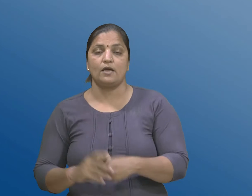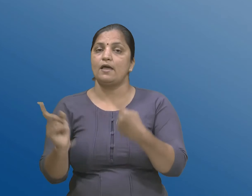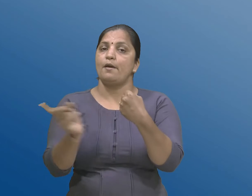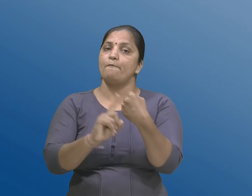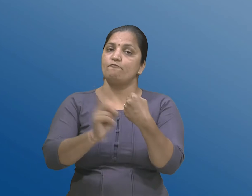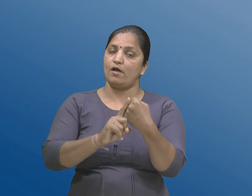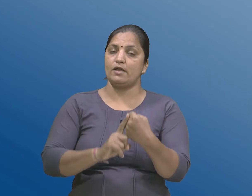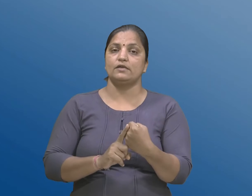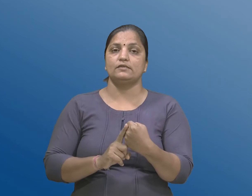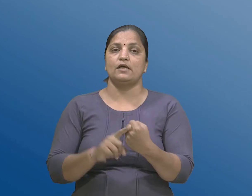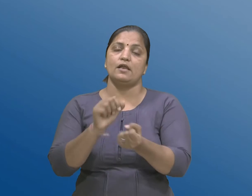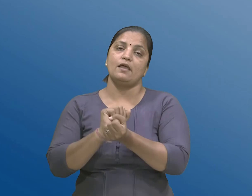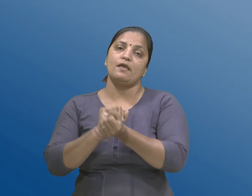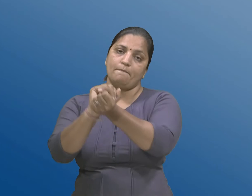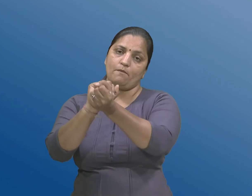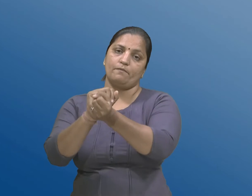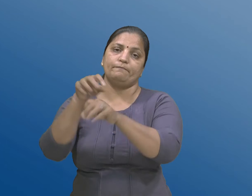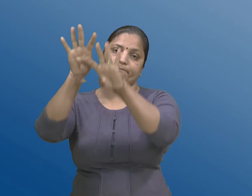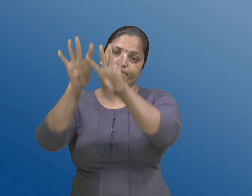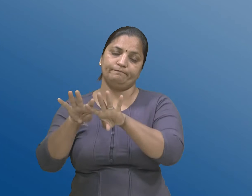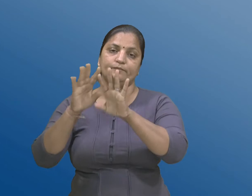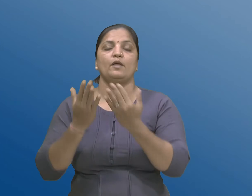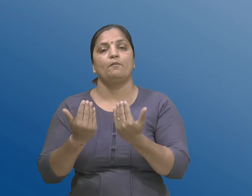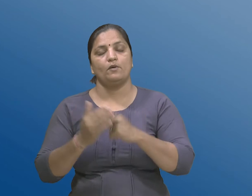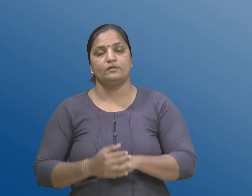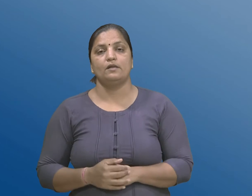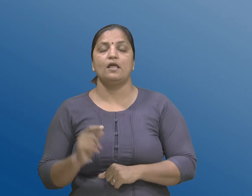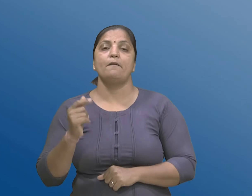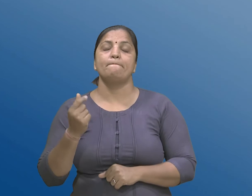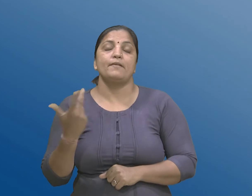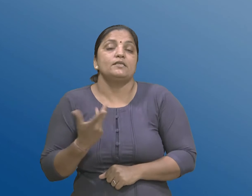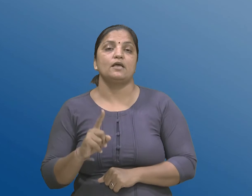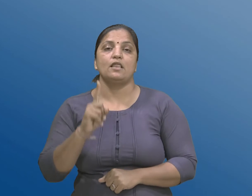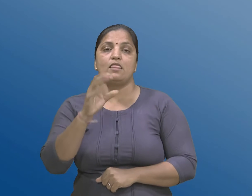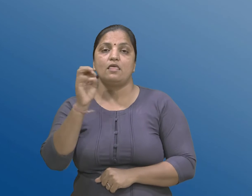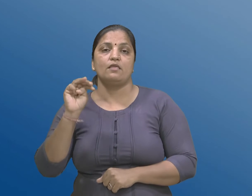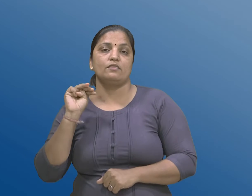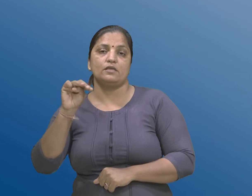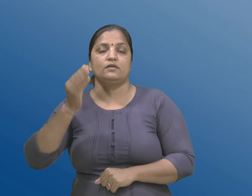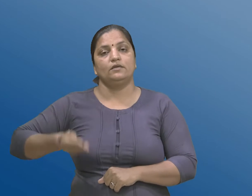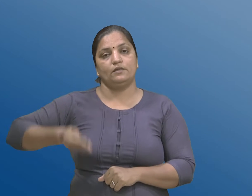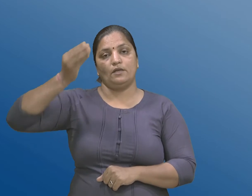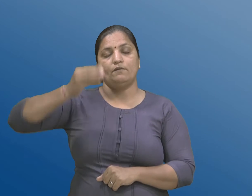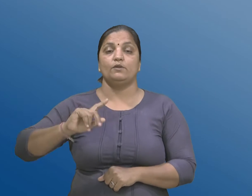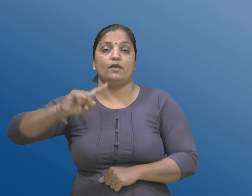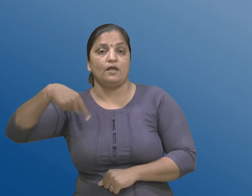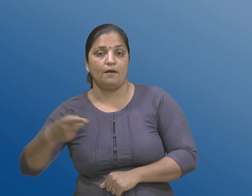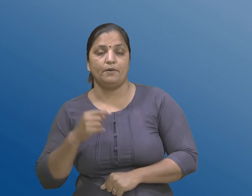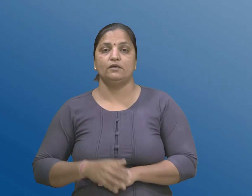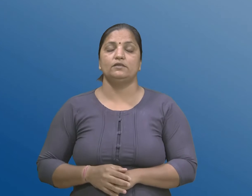सजापात्र बन शे चे रूपिया दस हजार सुधी वदिशक्षे अन त्यार पचिनू उल्नंगन